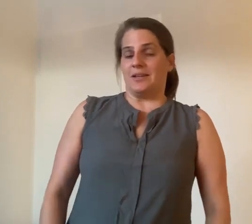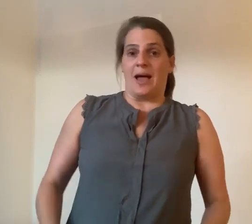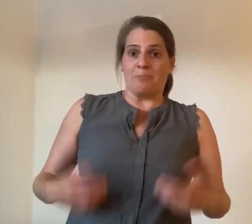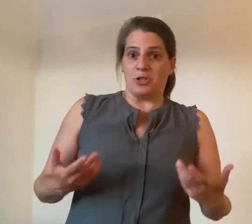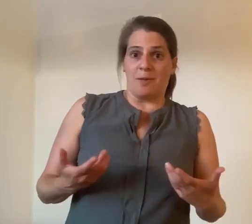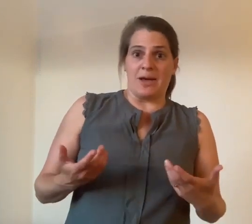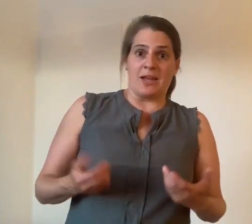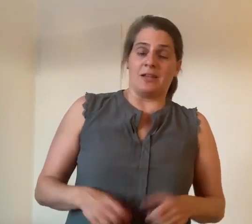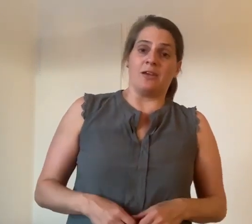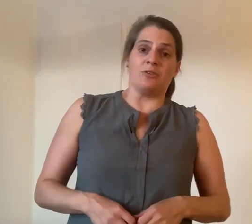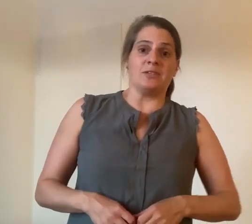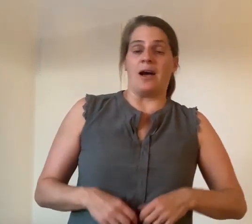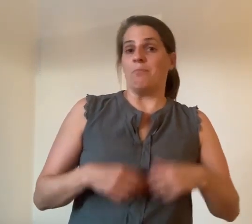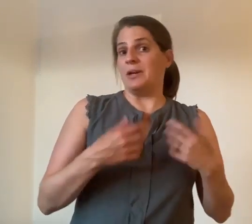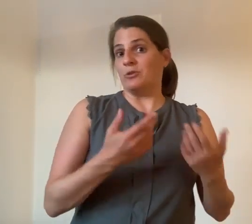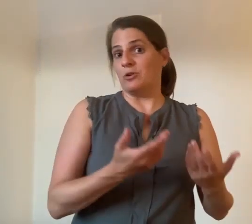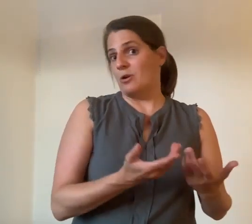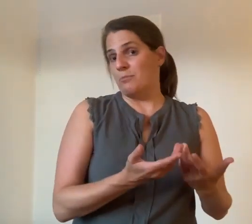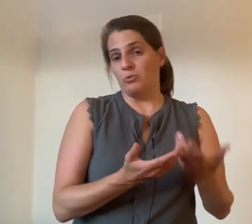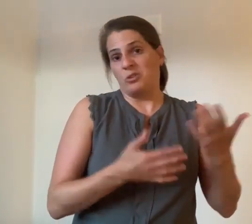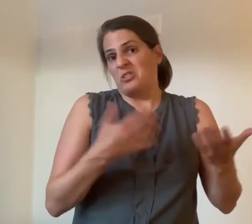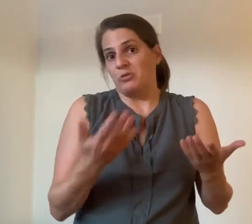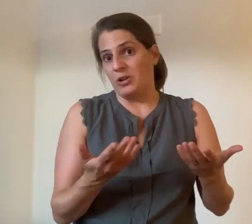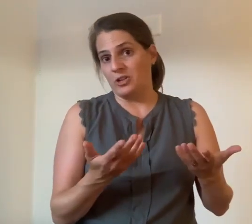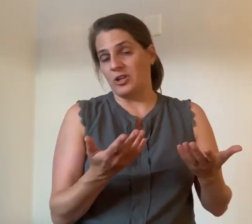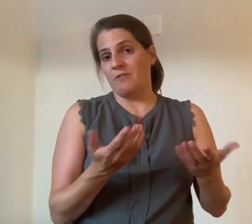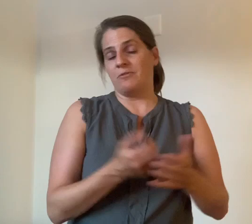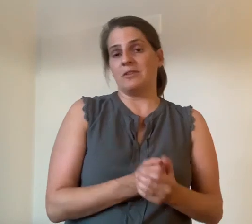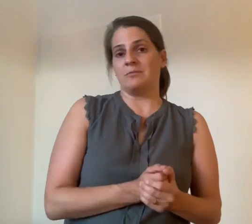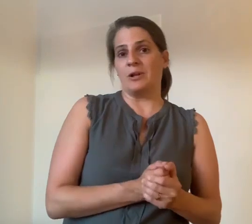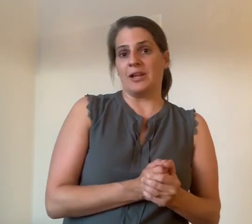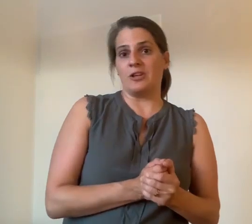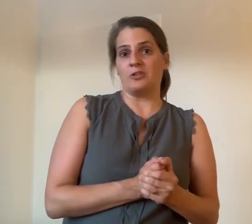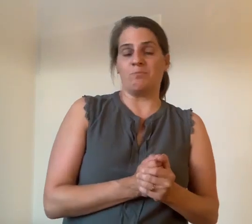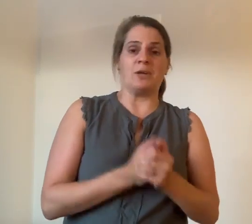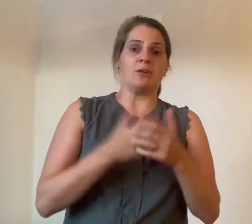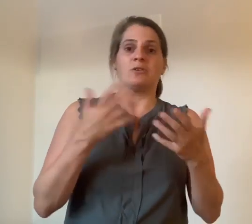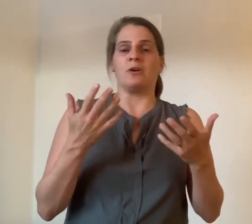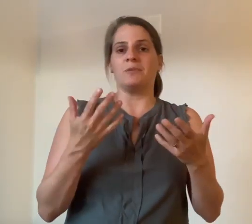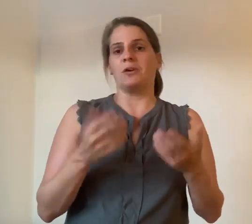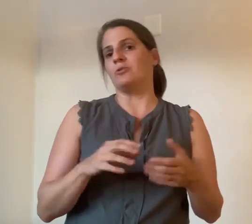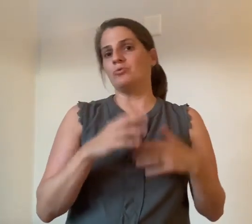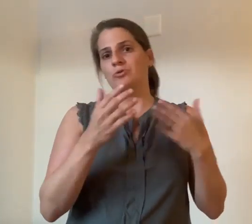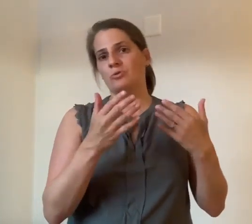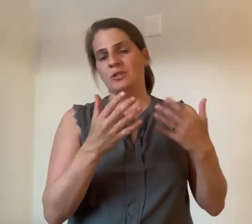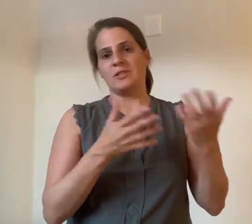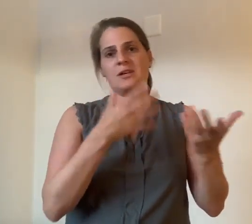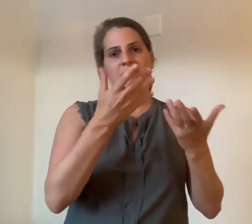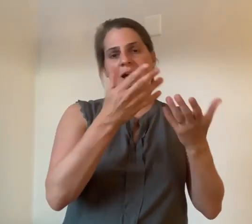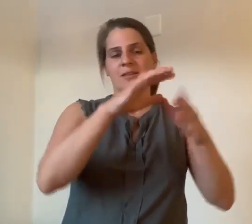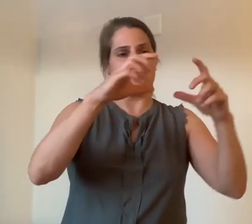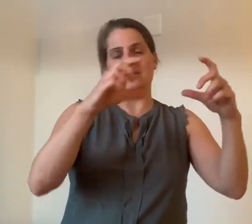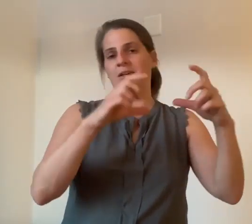Nebst den Gebärden können Sie auch Piktogramm brauchen oder natürlich Schrift, wenn das möglich ist. Piktogramm können Ausdruck ziehen als einzelne